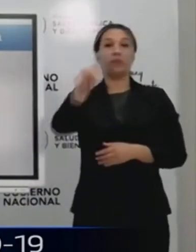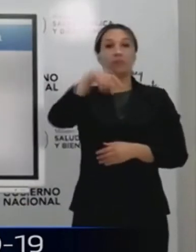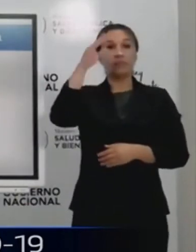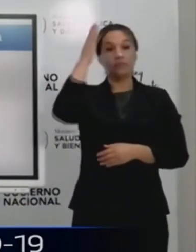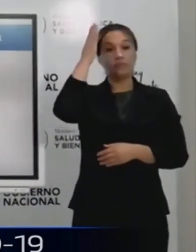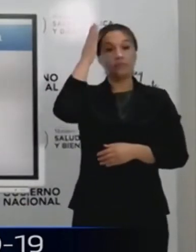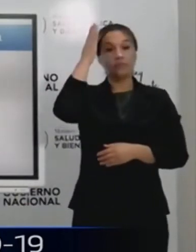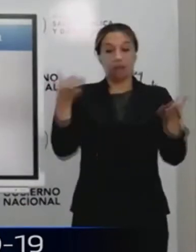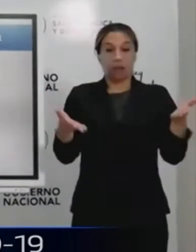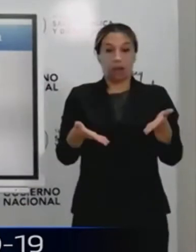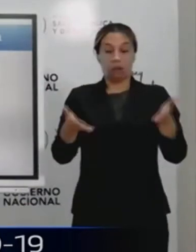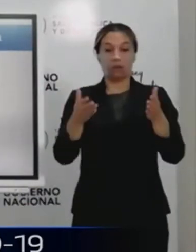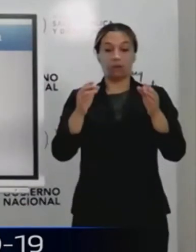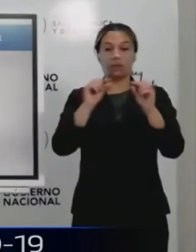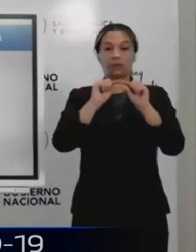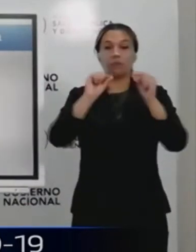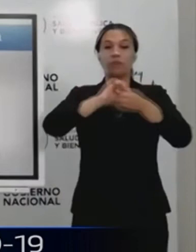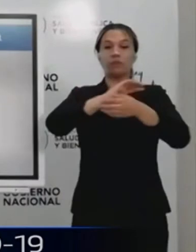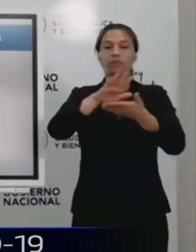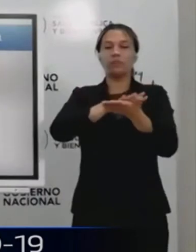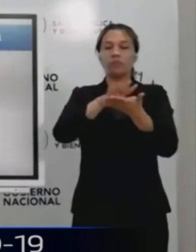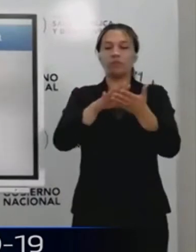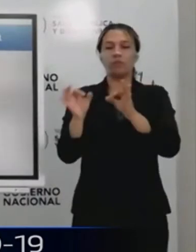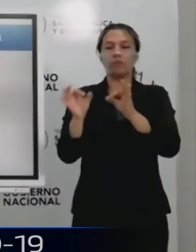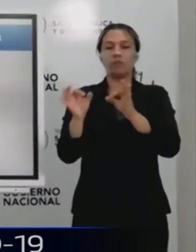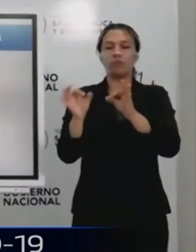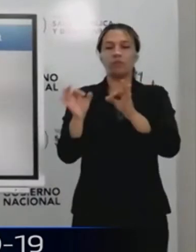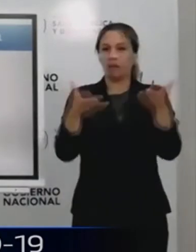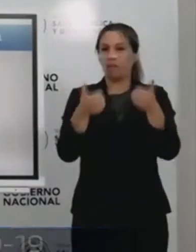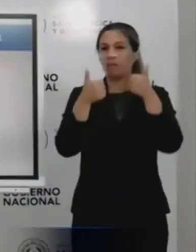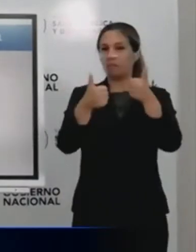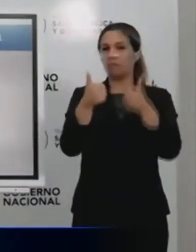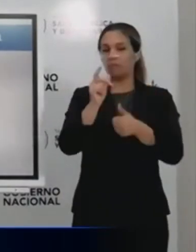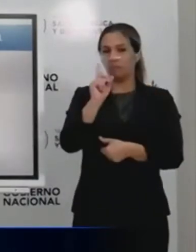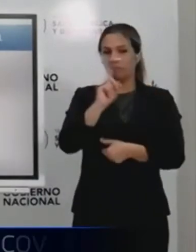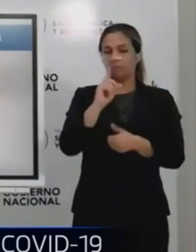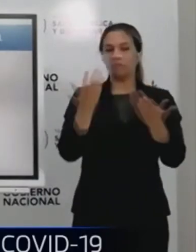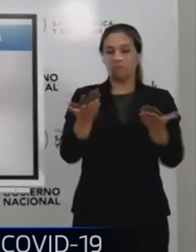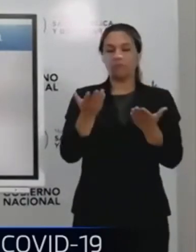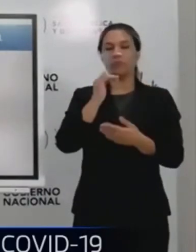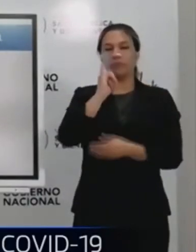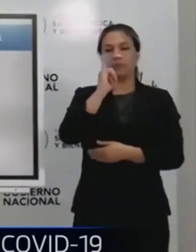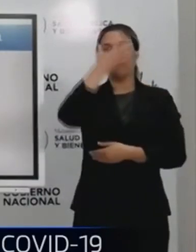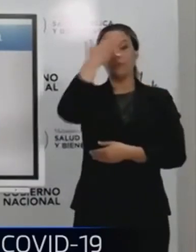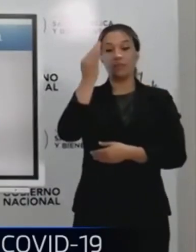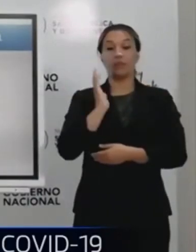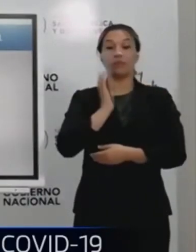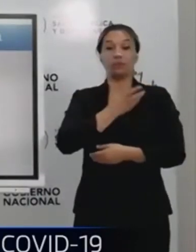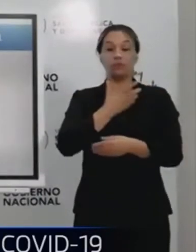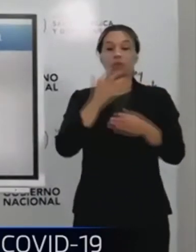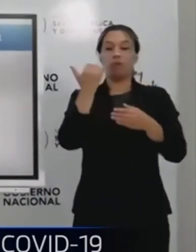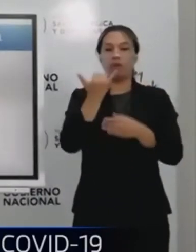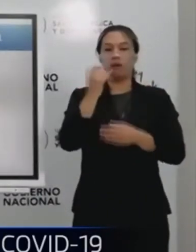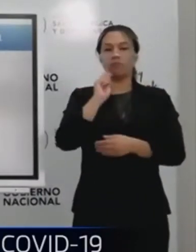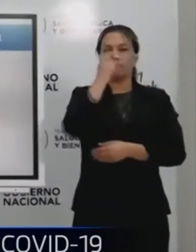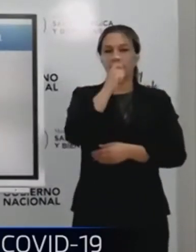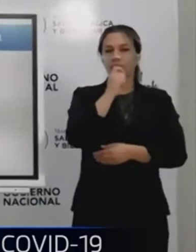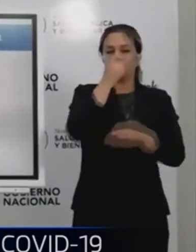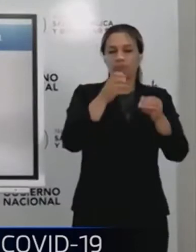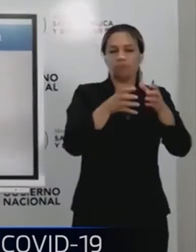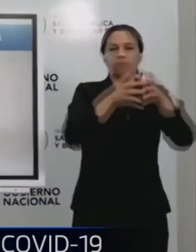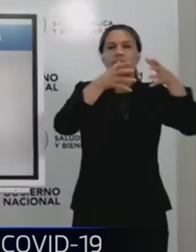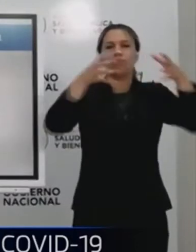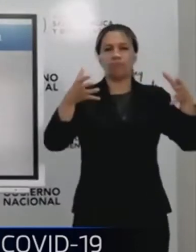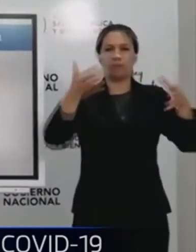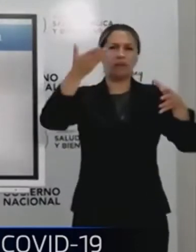la Salud. Estamos alcanzando los picos históricos de esta patología. Es cierto, nuestra capacidad de testeo también es muy superior a lo de hace